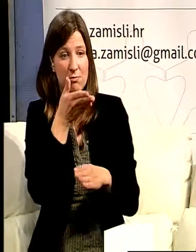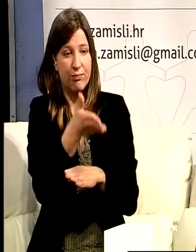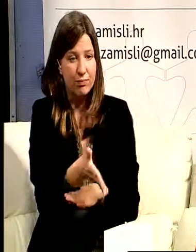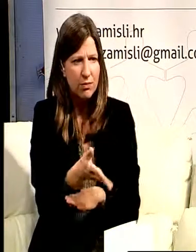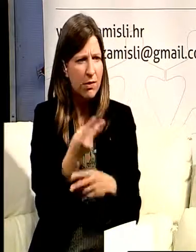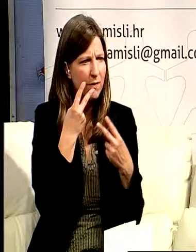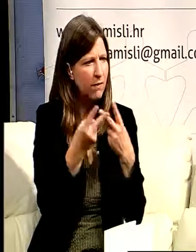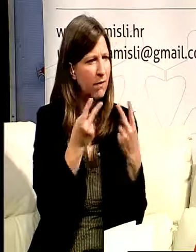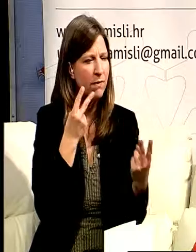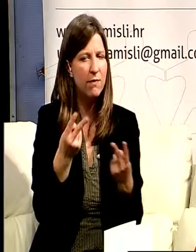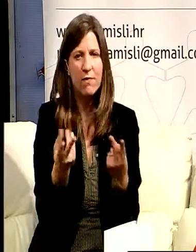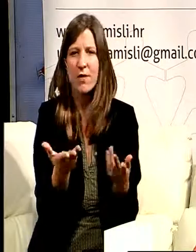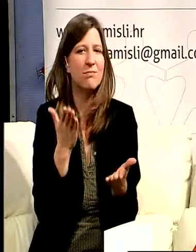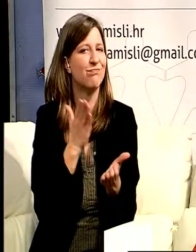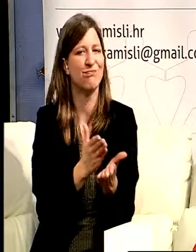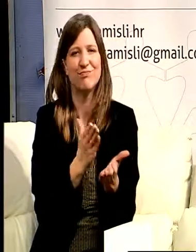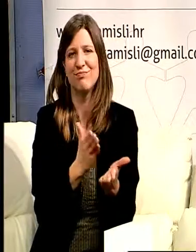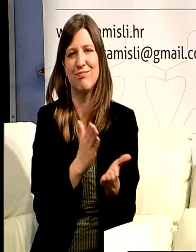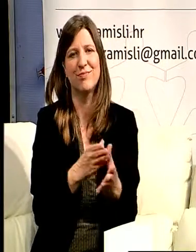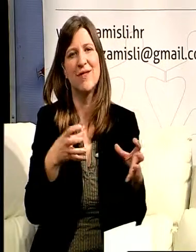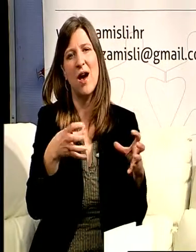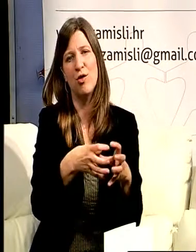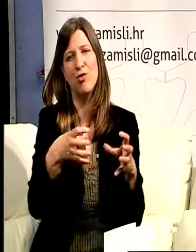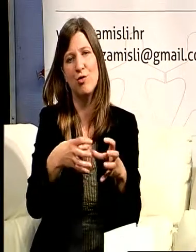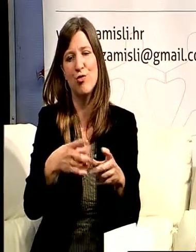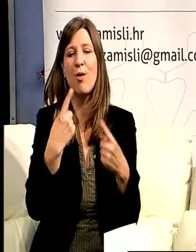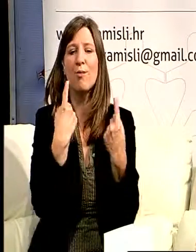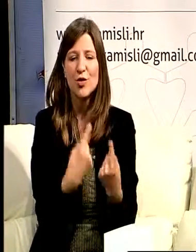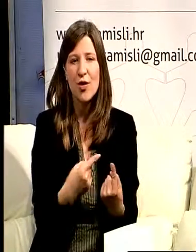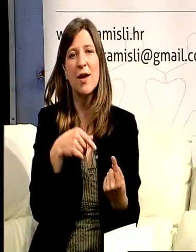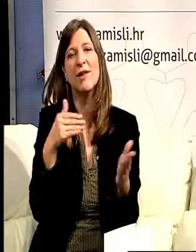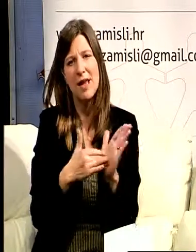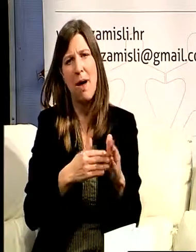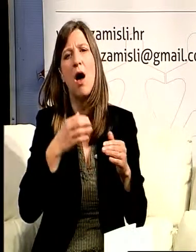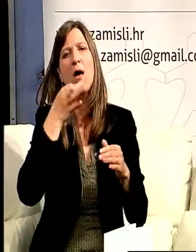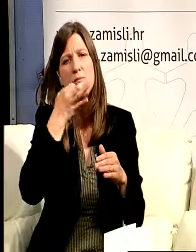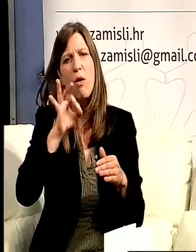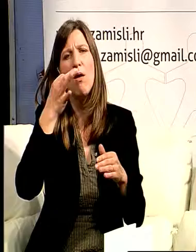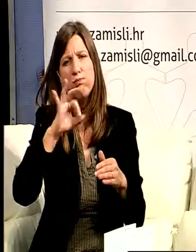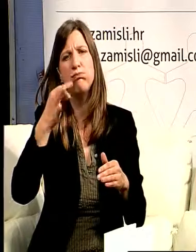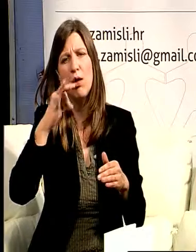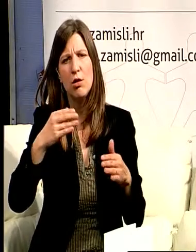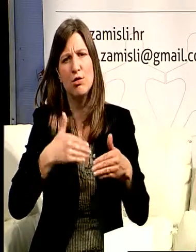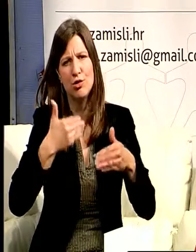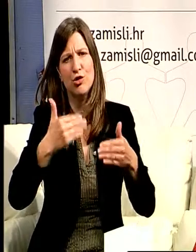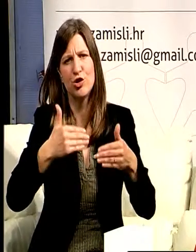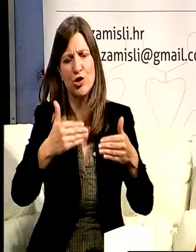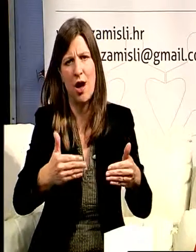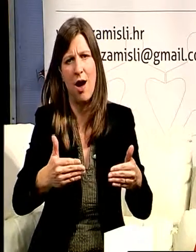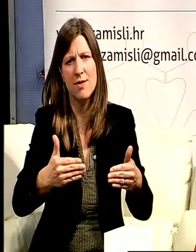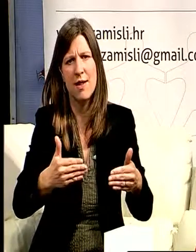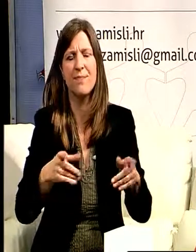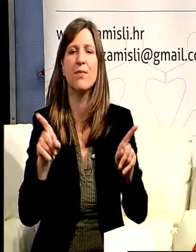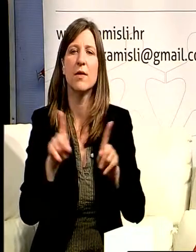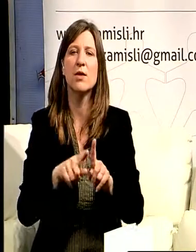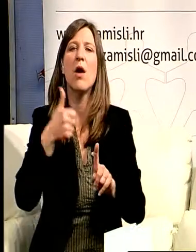uvjerila da u svakom društvu ima mjesto za napredak. Ali jedan jako dobar primjer koji me je osvijestio